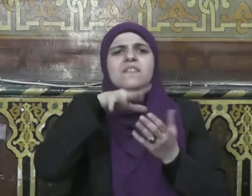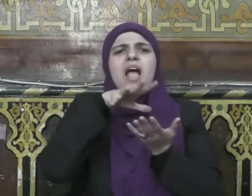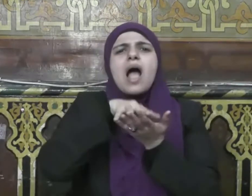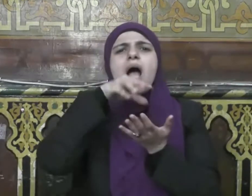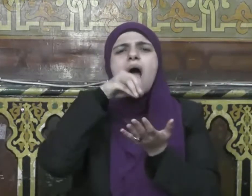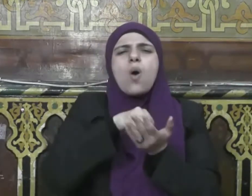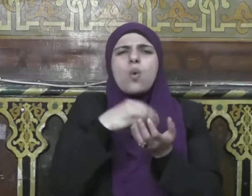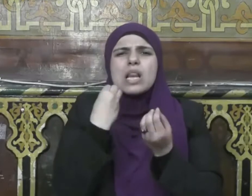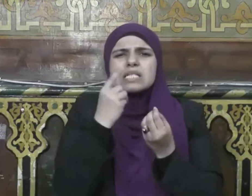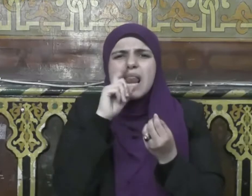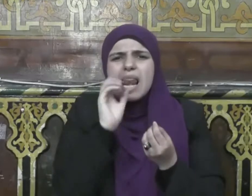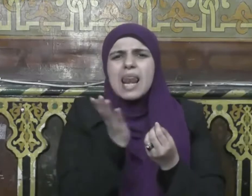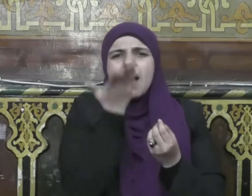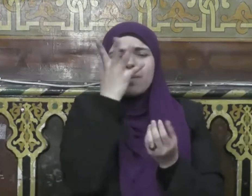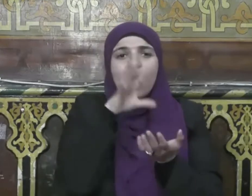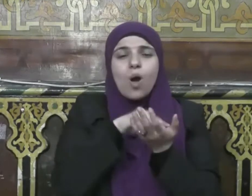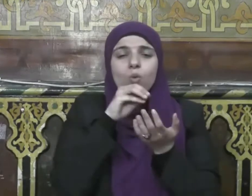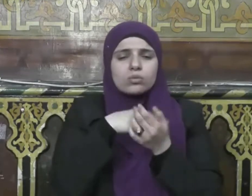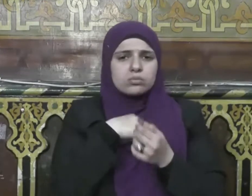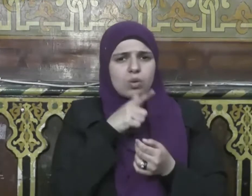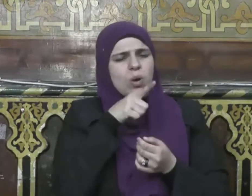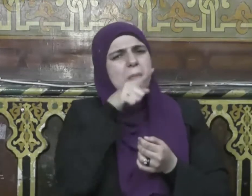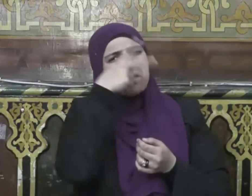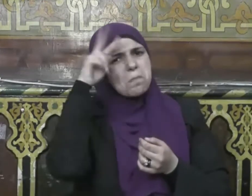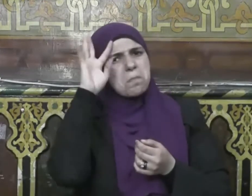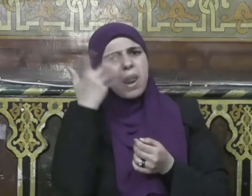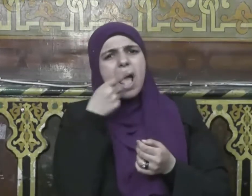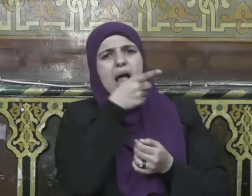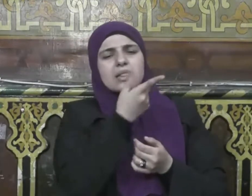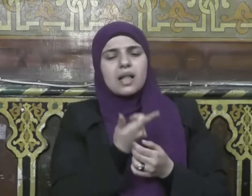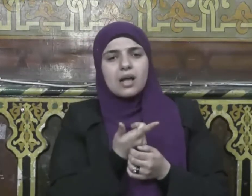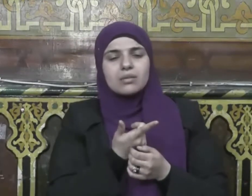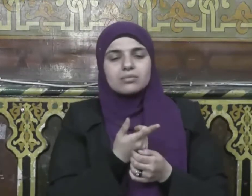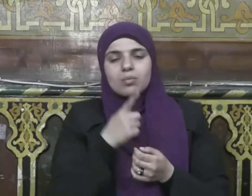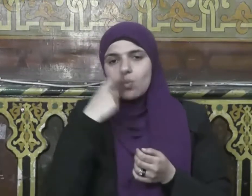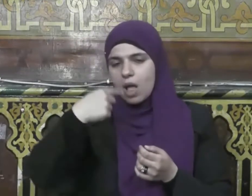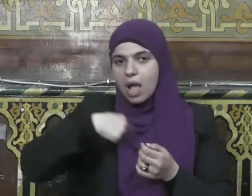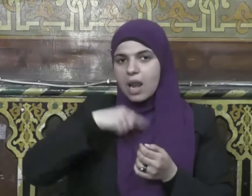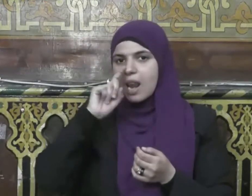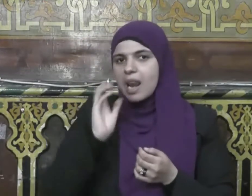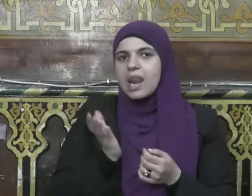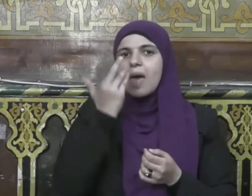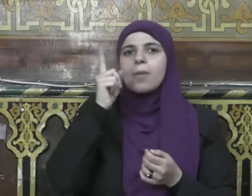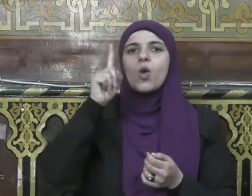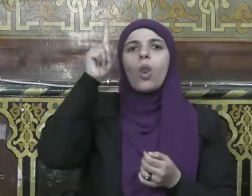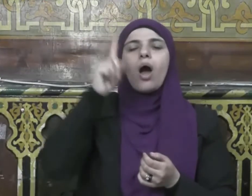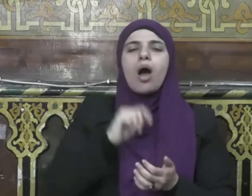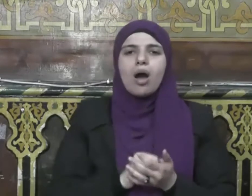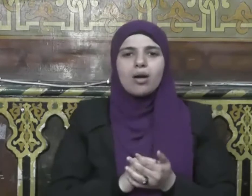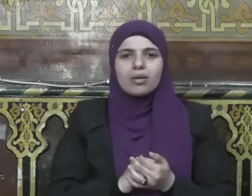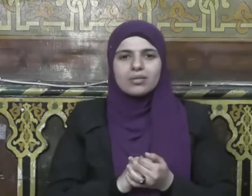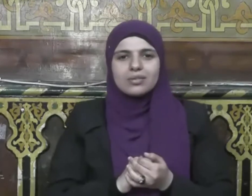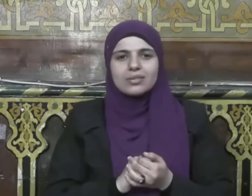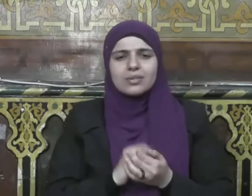أنا نبي الله قلت وما نبي الله قال رسول الله